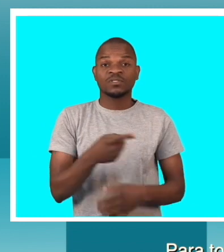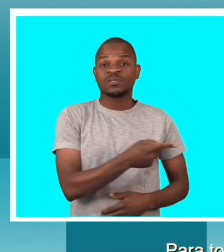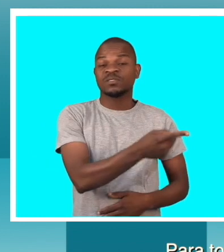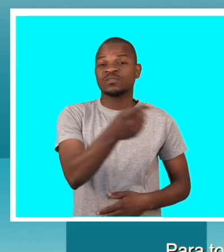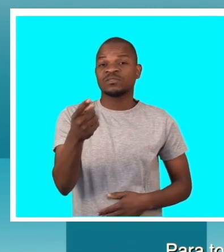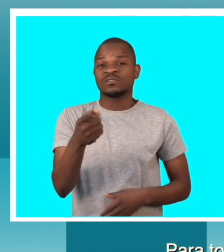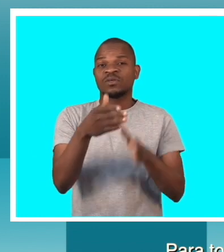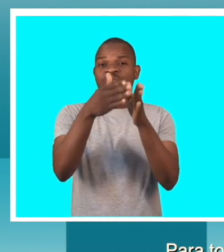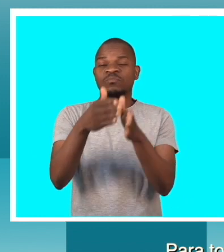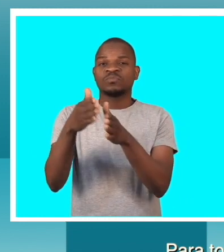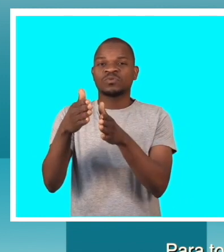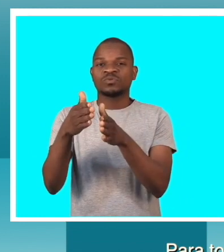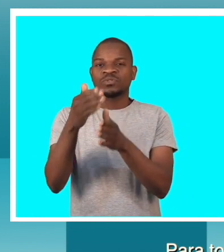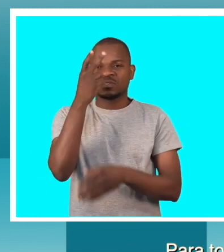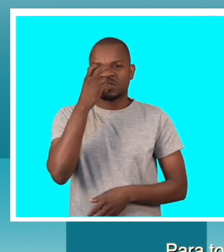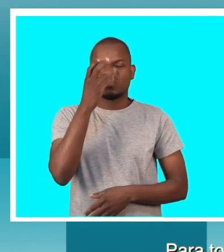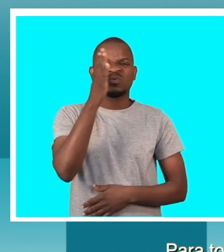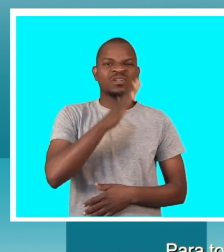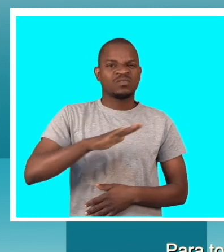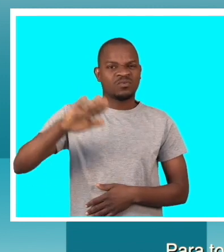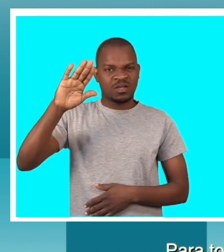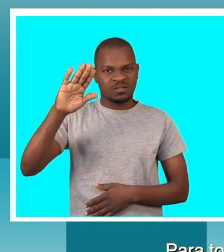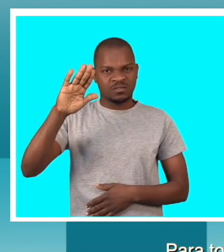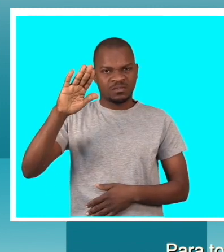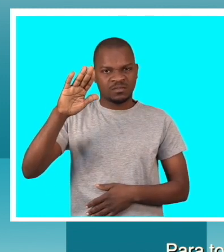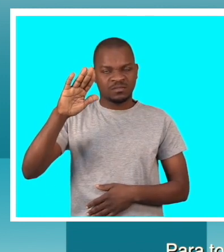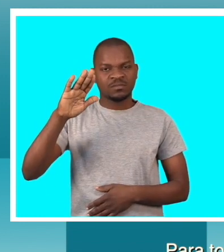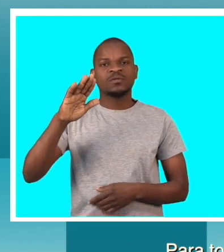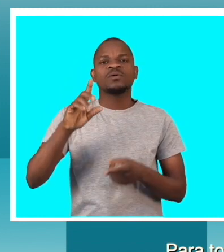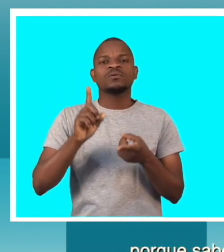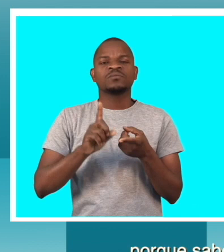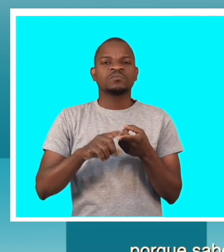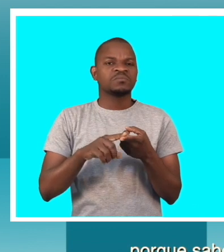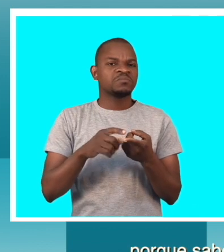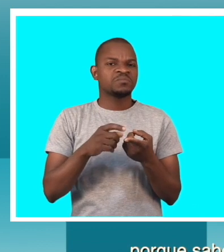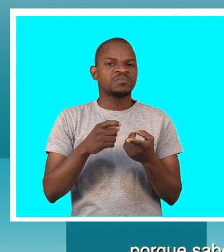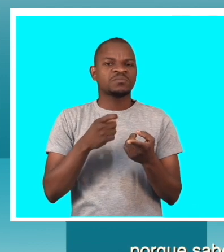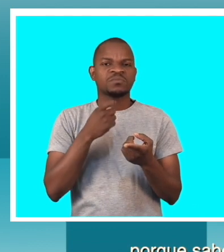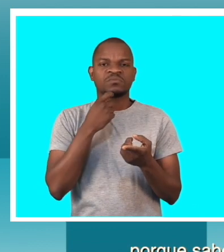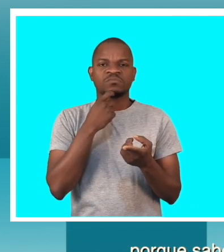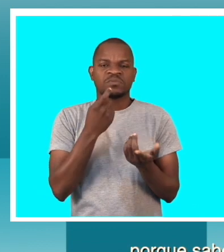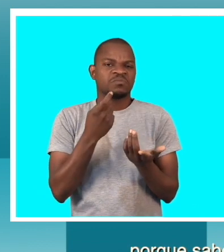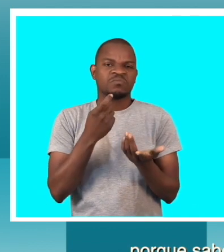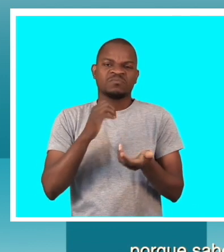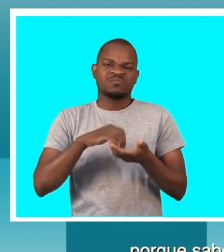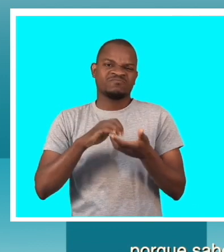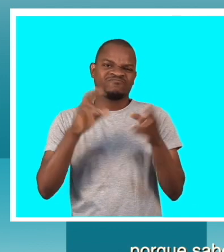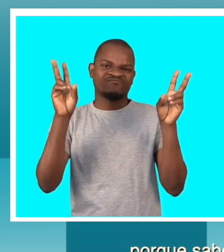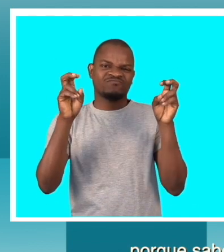o país inteiro, para toda a sociedade moçambicana, este é um grande ganho, porque nós sabemos que,